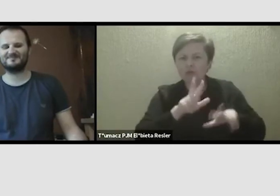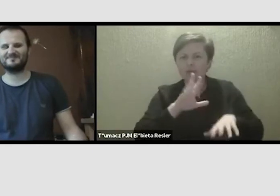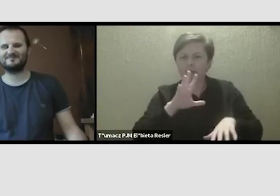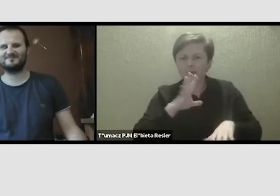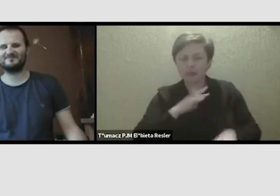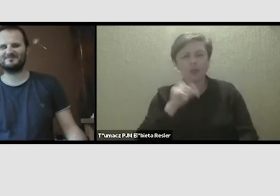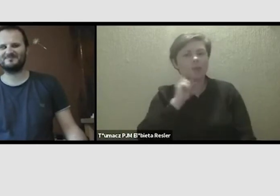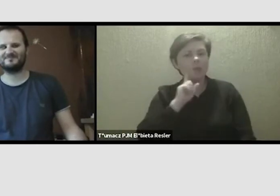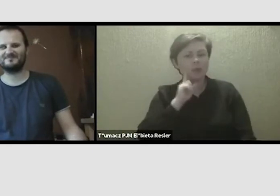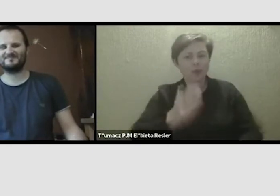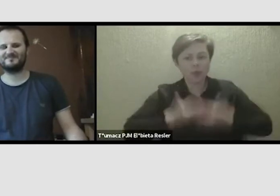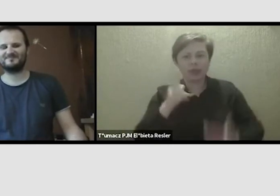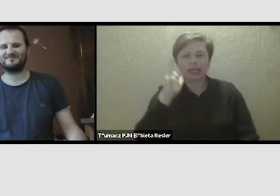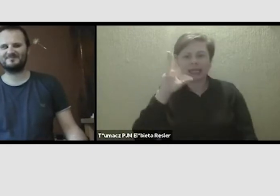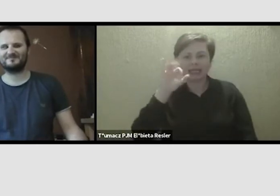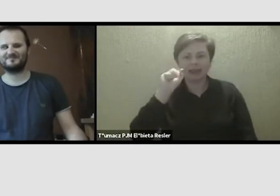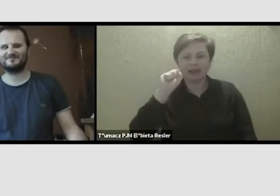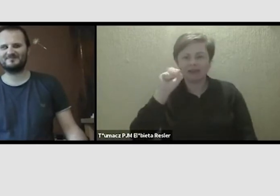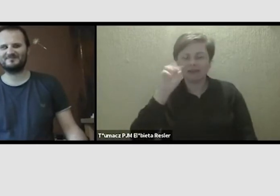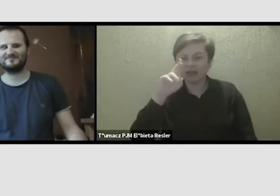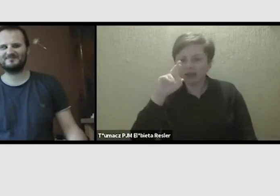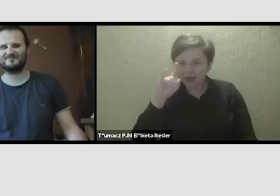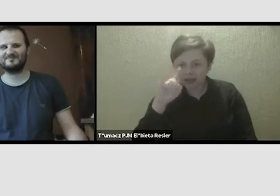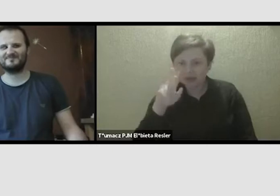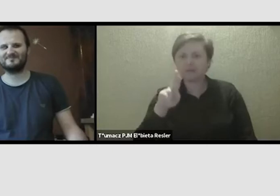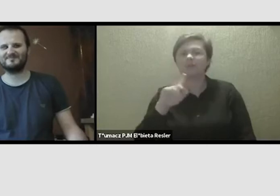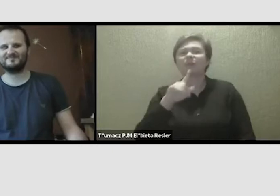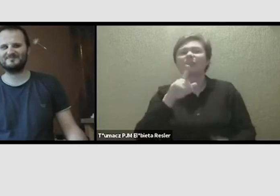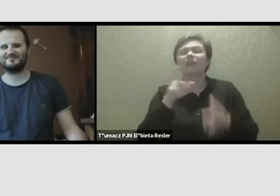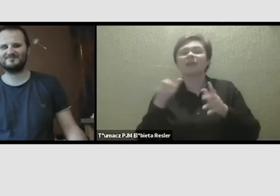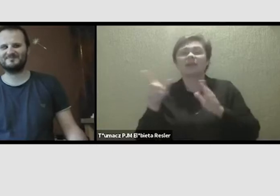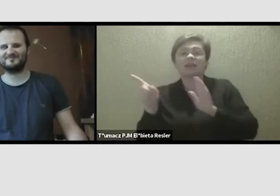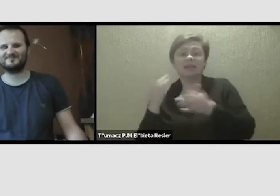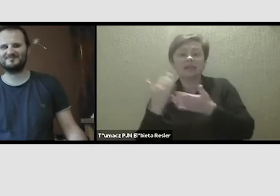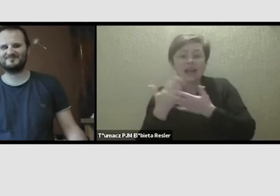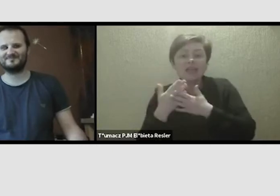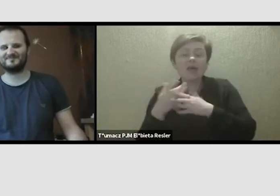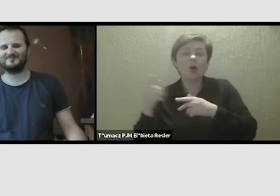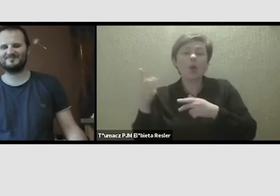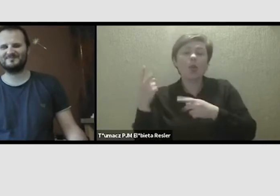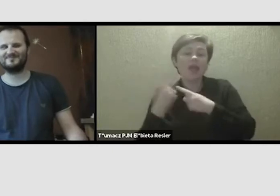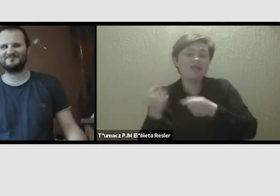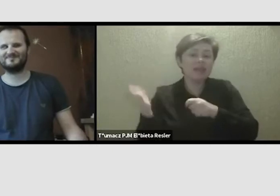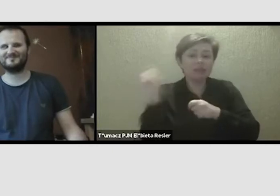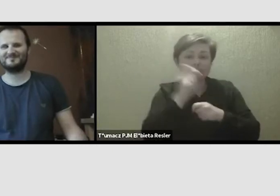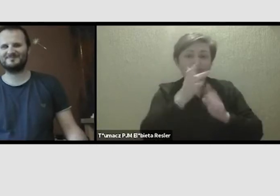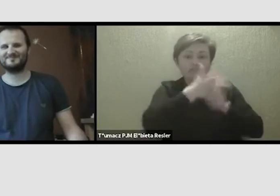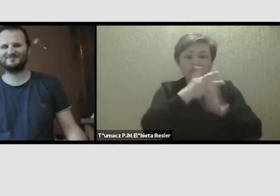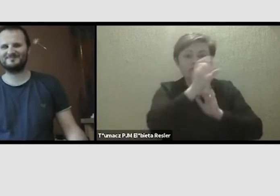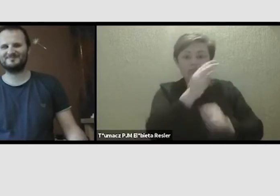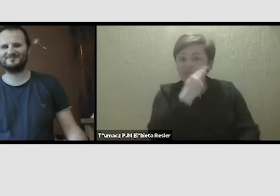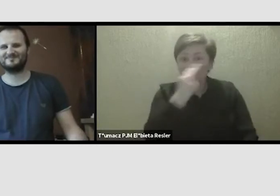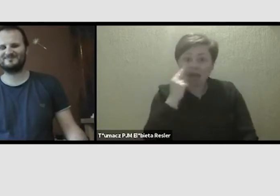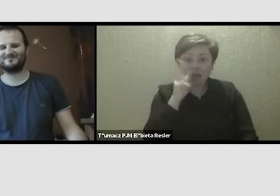Ksawery. I jesteście bohaterami reportaży jako niewidomi rodzice. Ale zanim